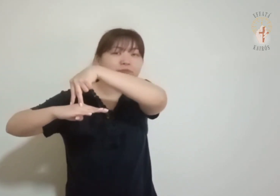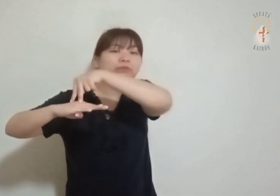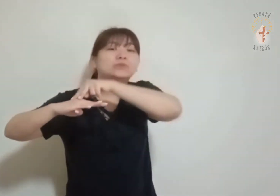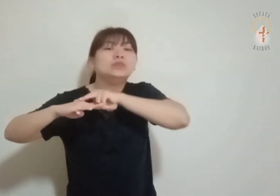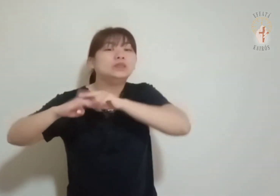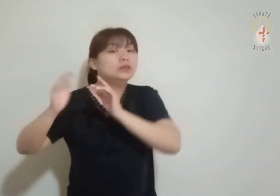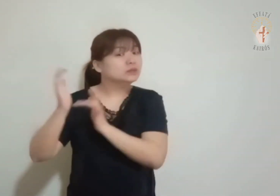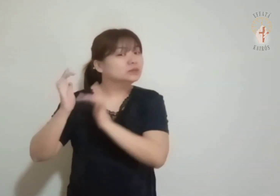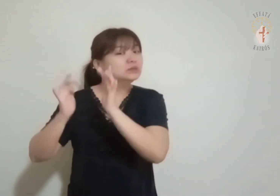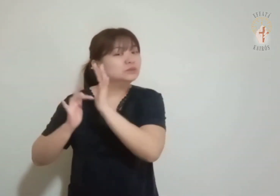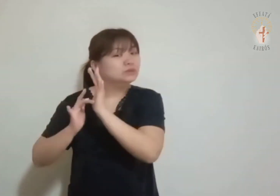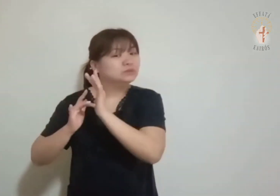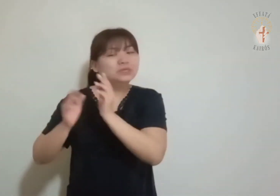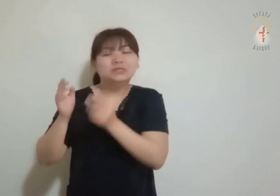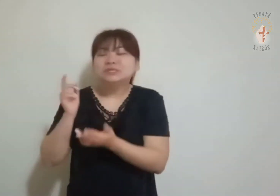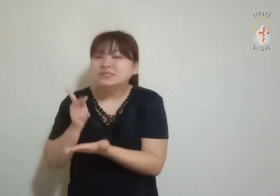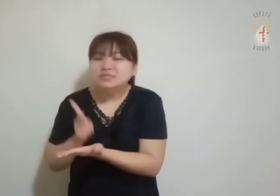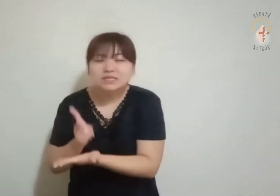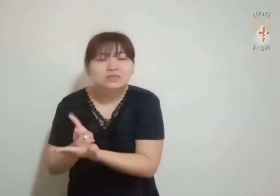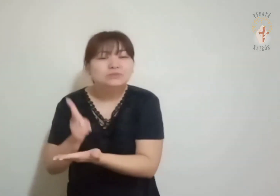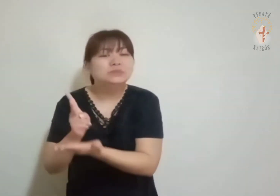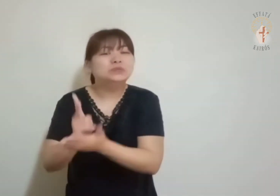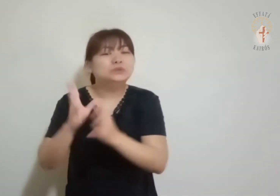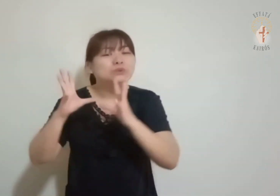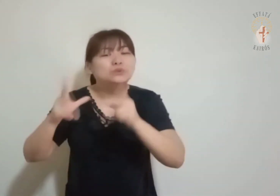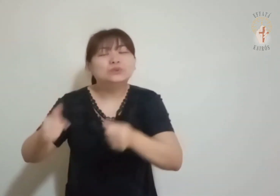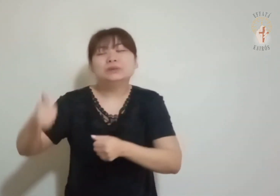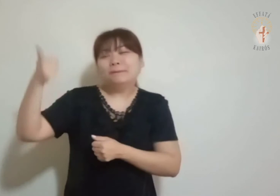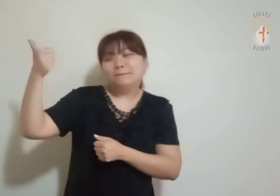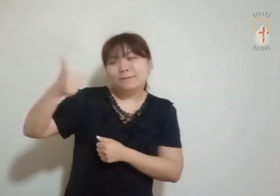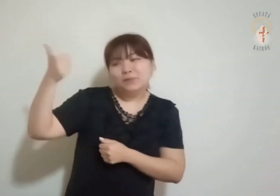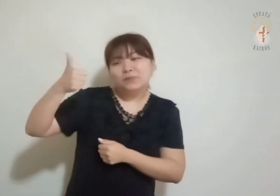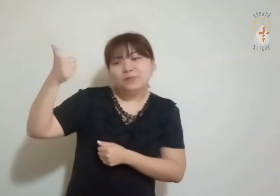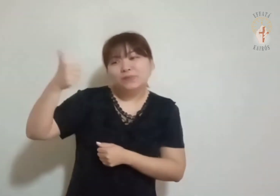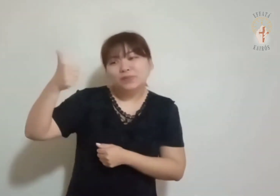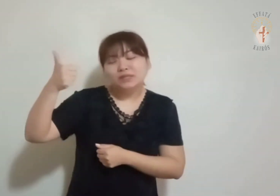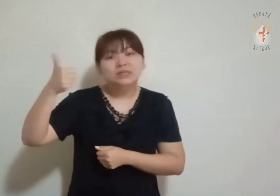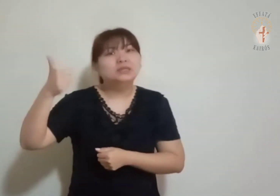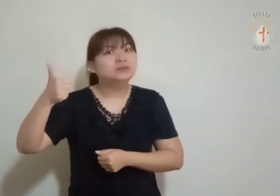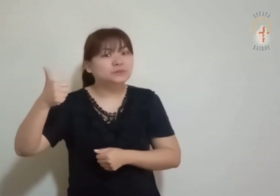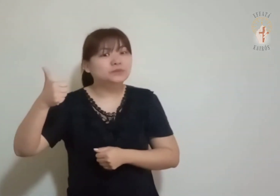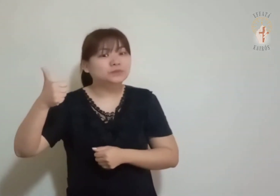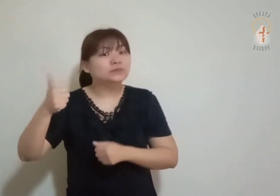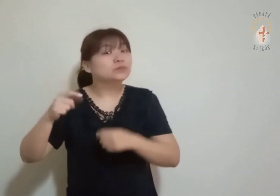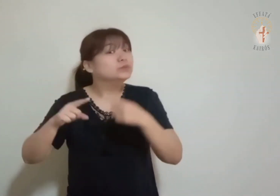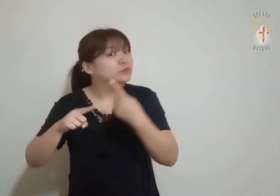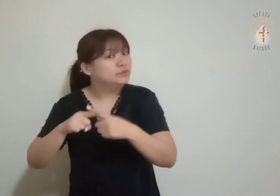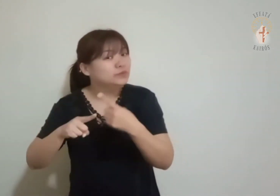De sorte que em tudo ele tenha primazia,